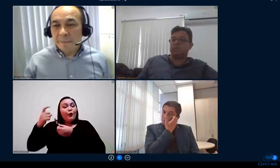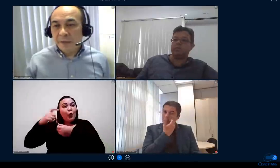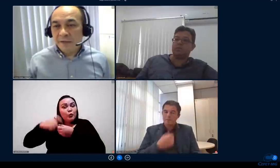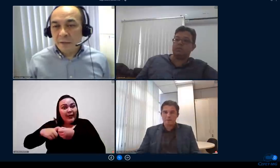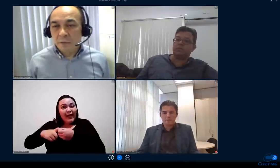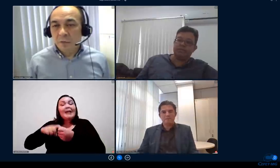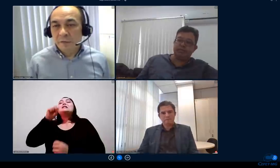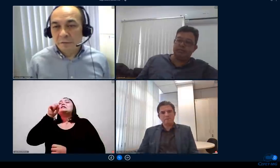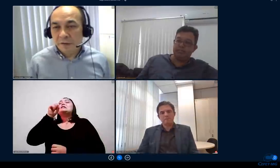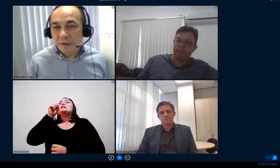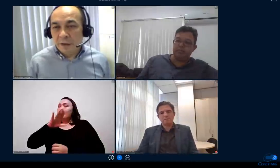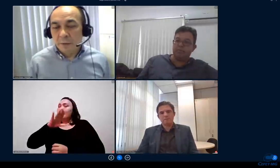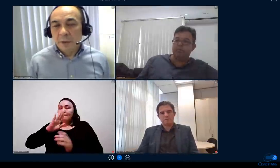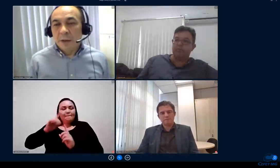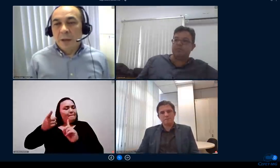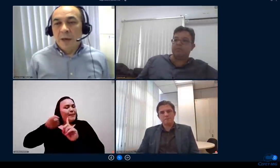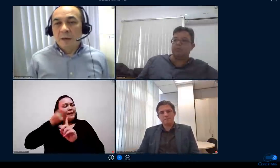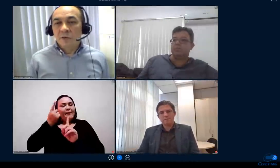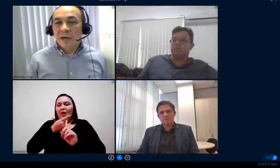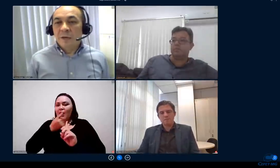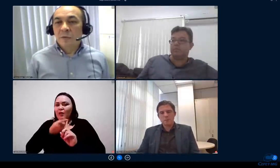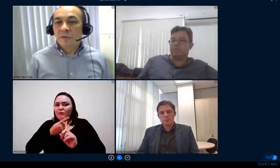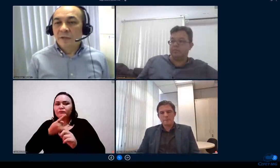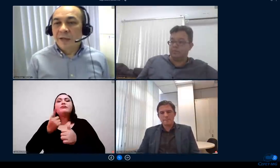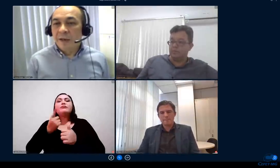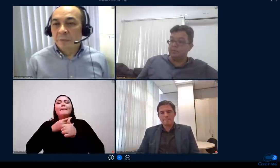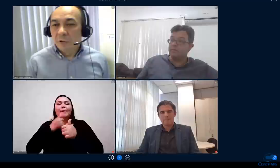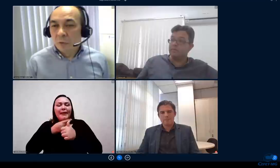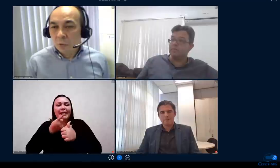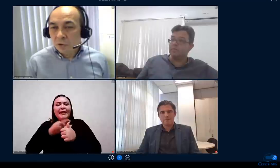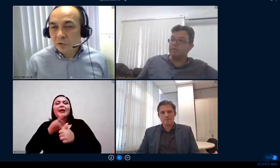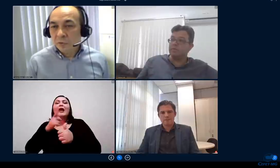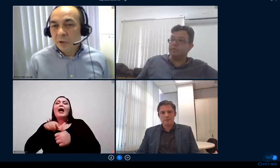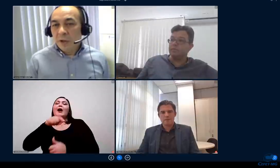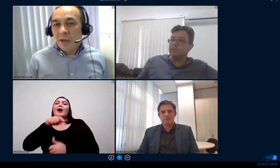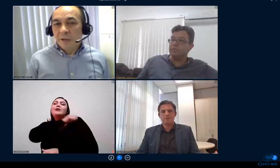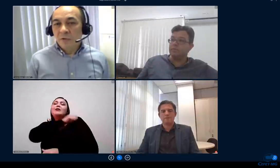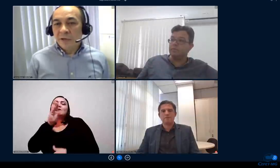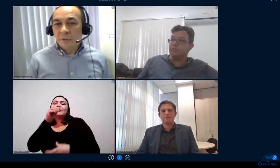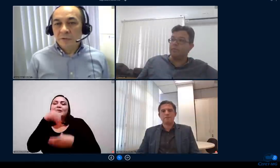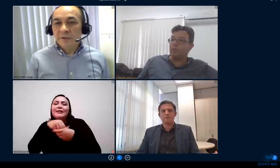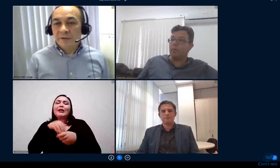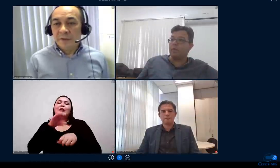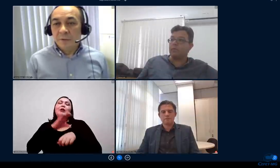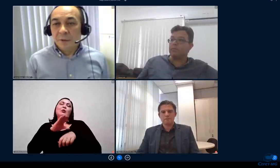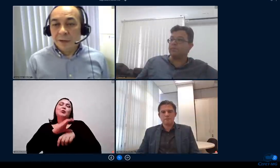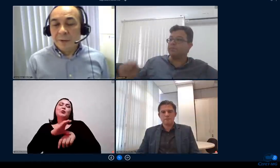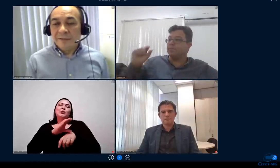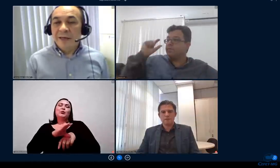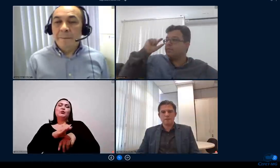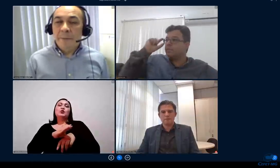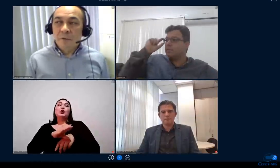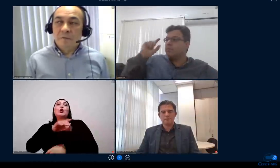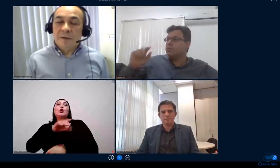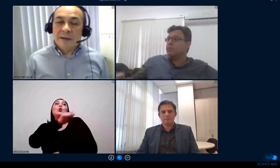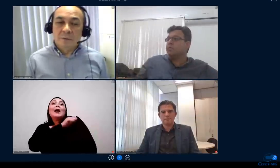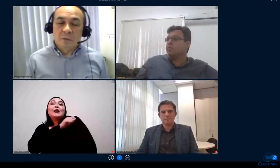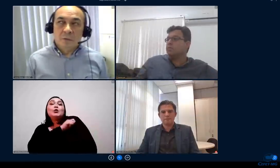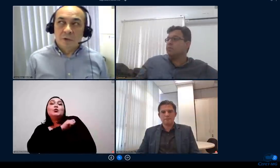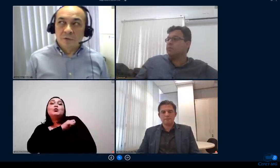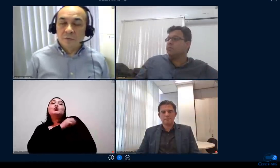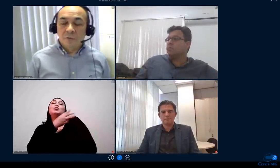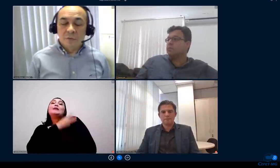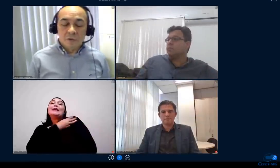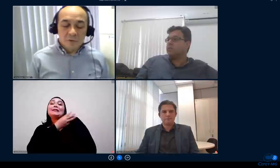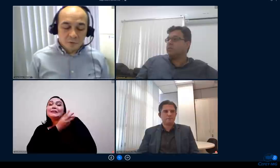mesmo dessa pressão do governo federal dos alunos em término de curso é dos alunos do terceiro ano até pelo fato